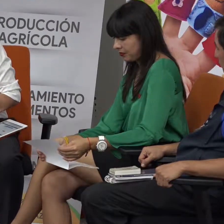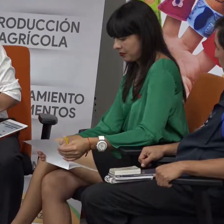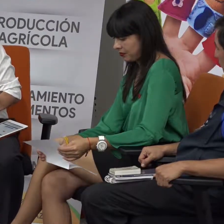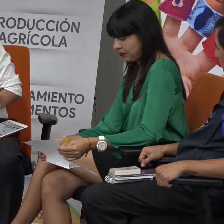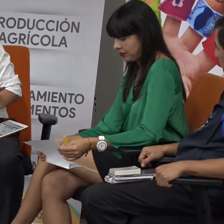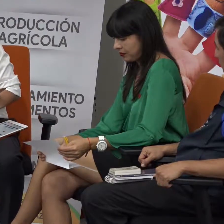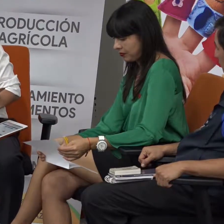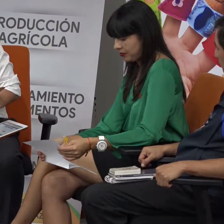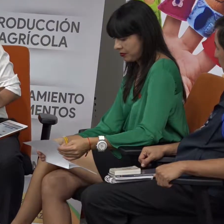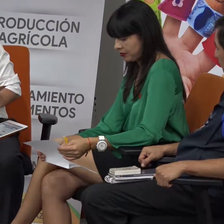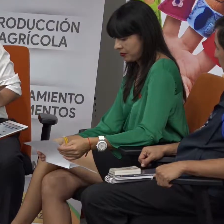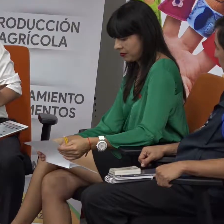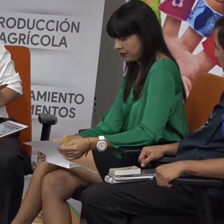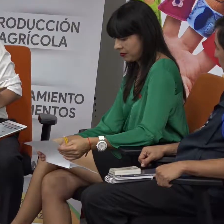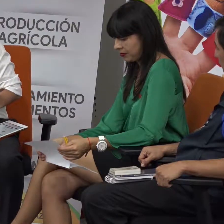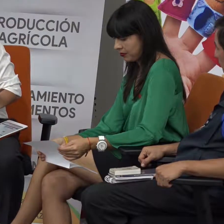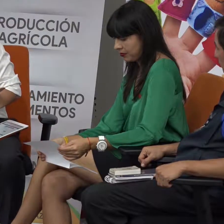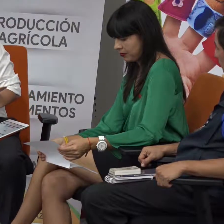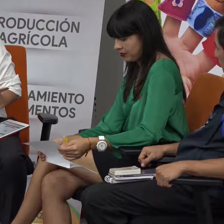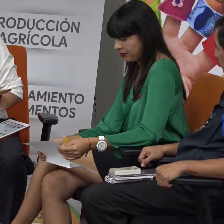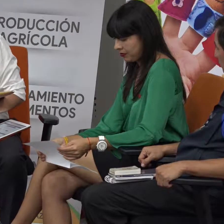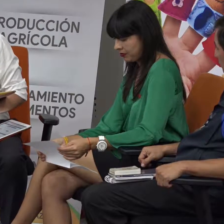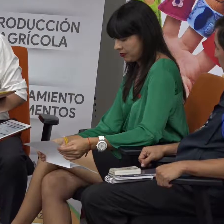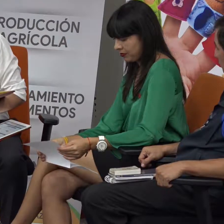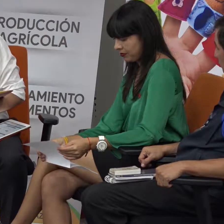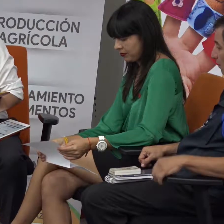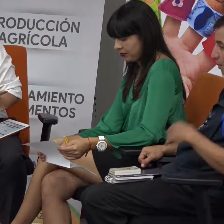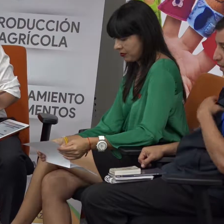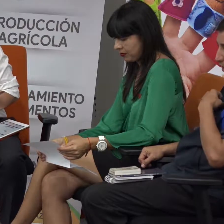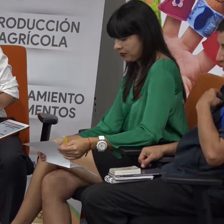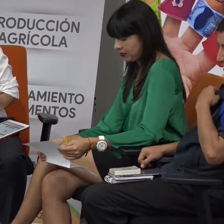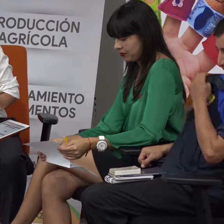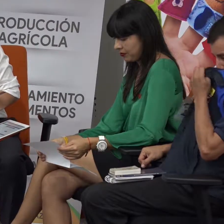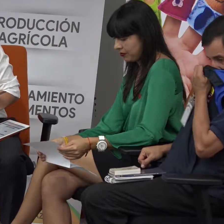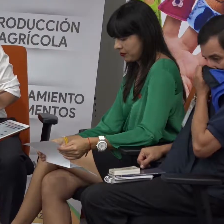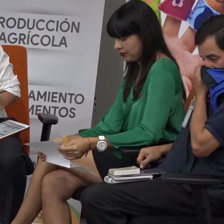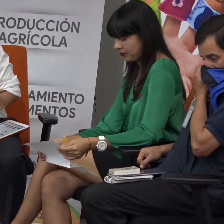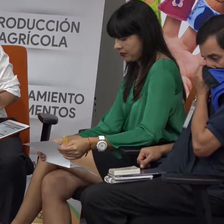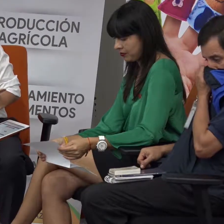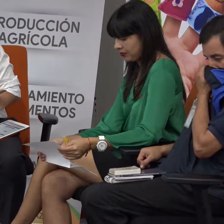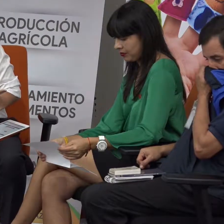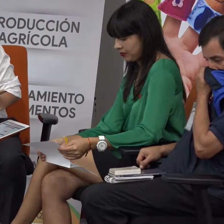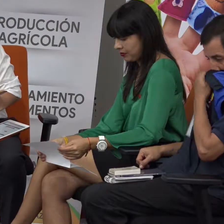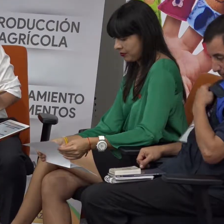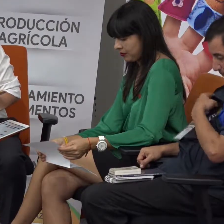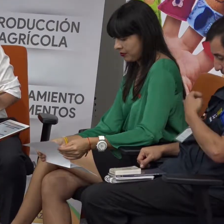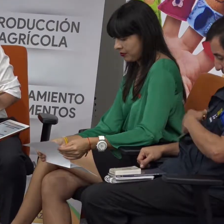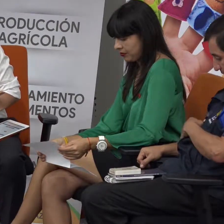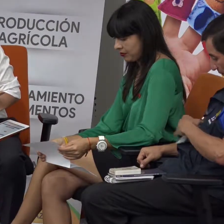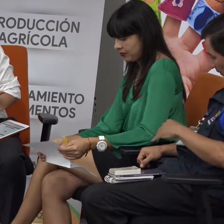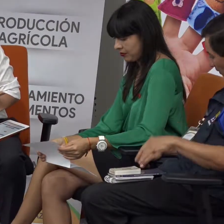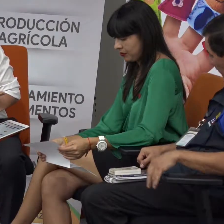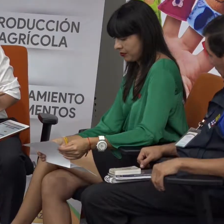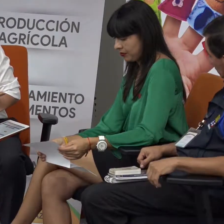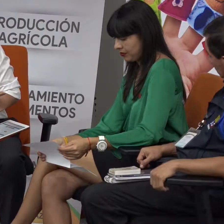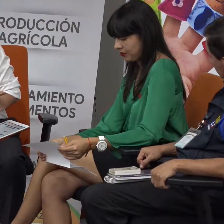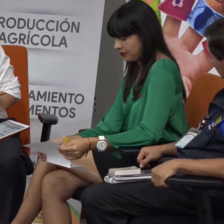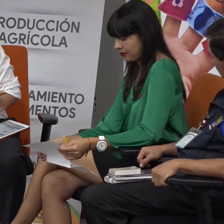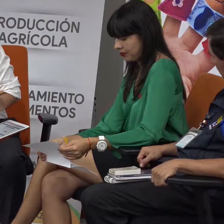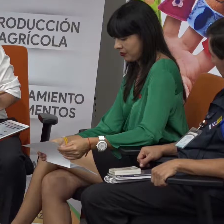van al colegio les enseñan lo suficiente les preparan de la mejor manera